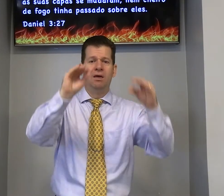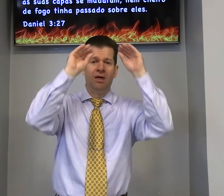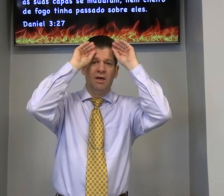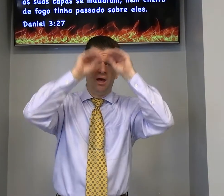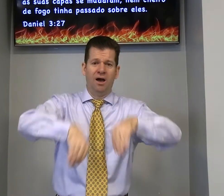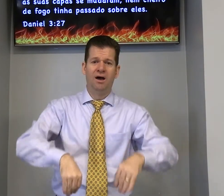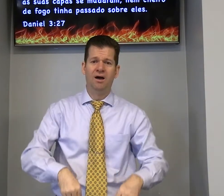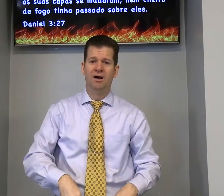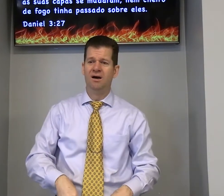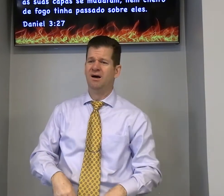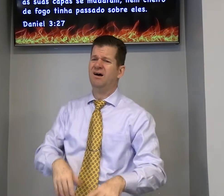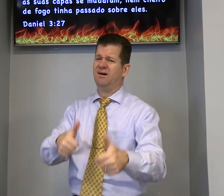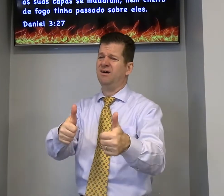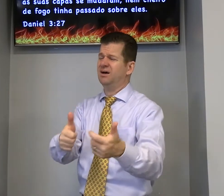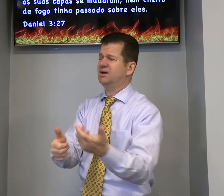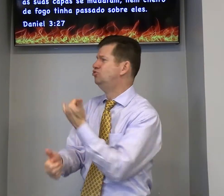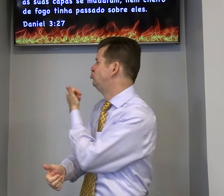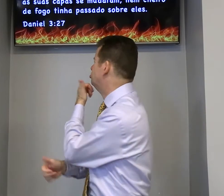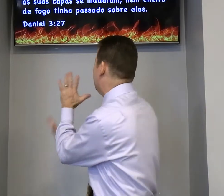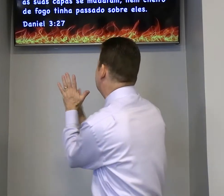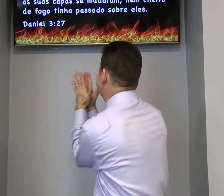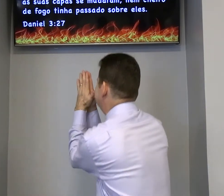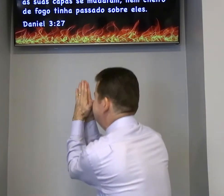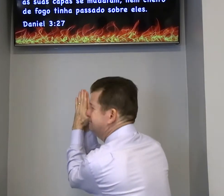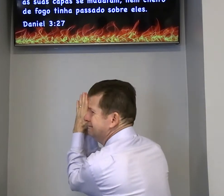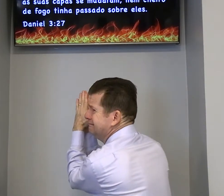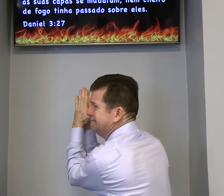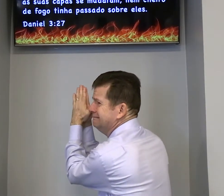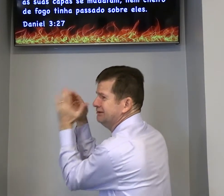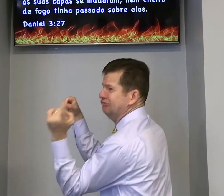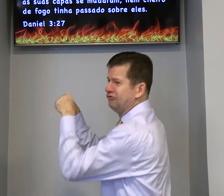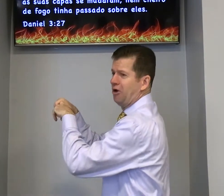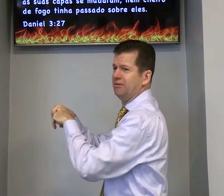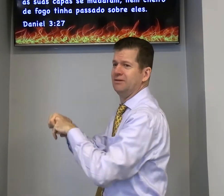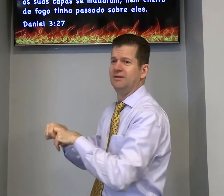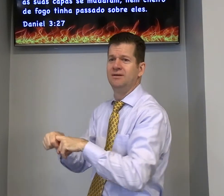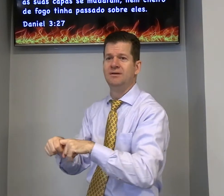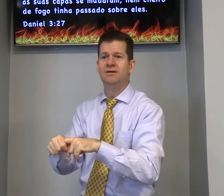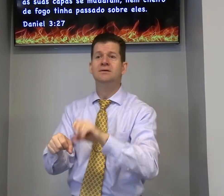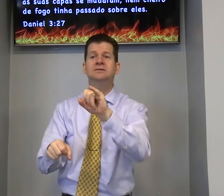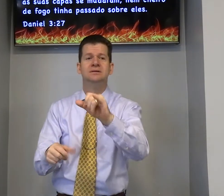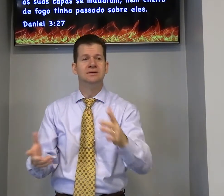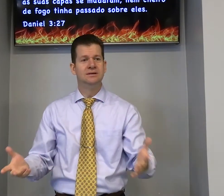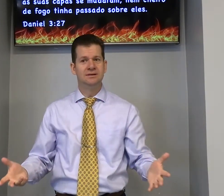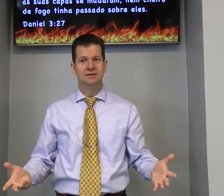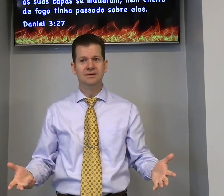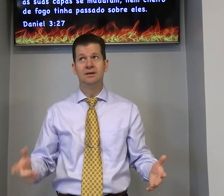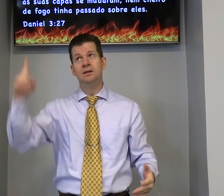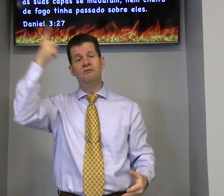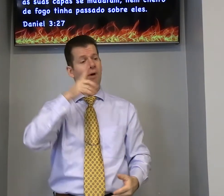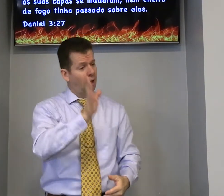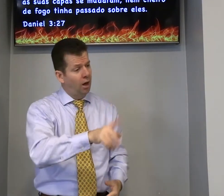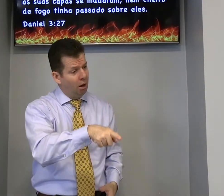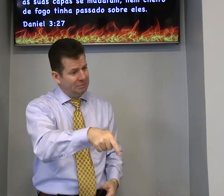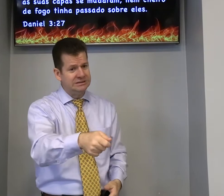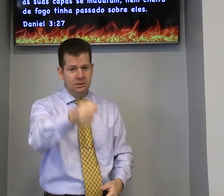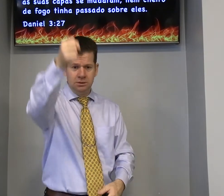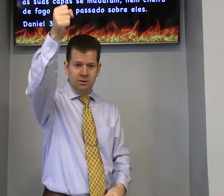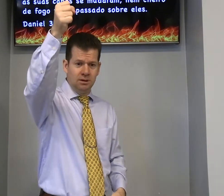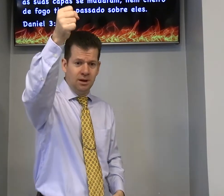e eles desanimaram vão voltar e pedir desculpa com o farol pensa se eles fizeram